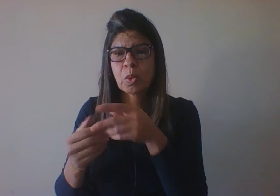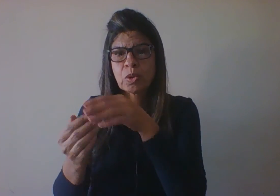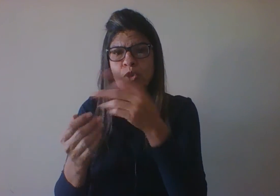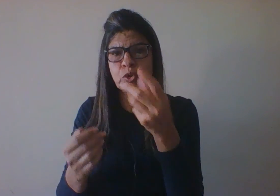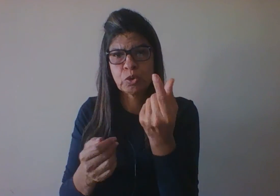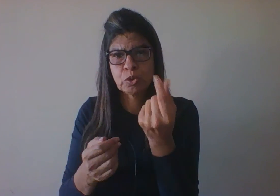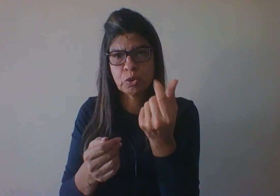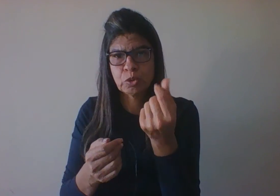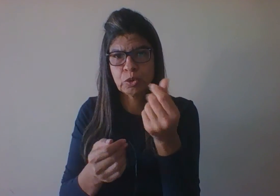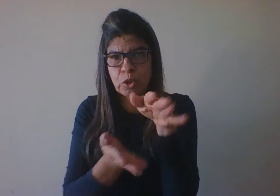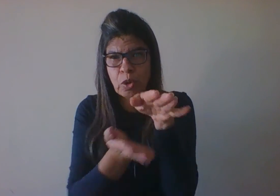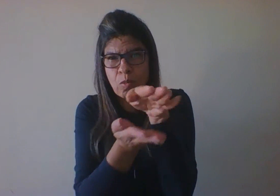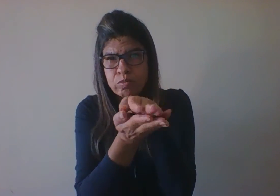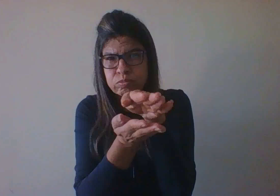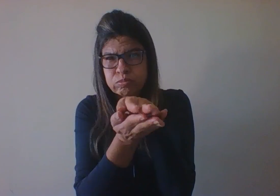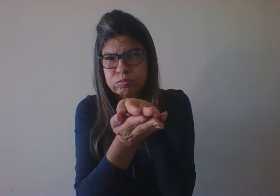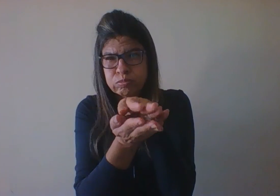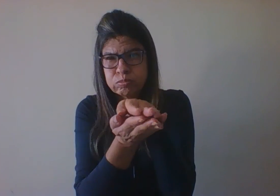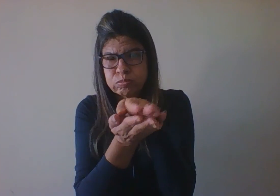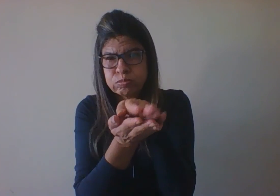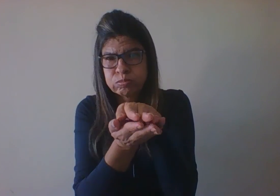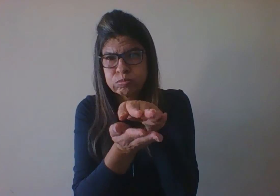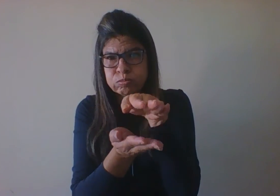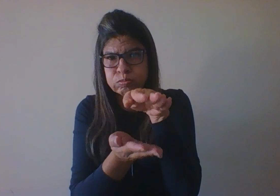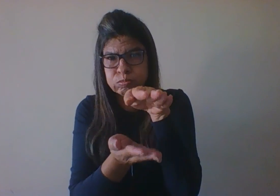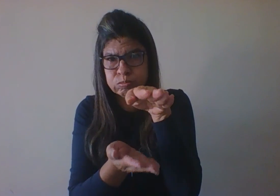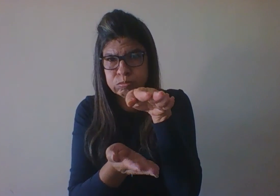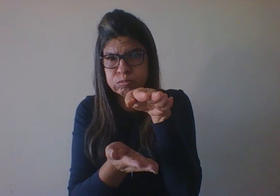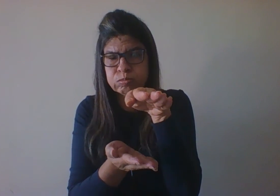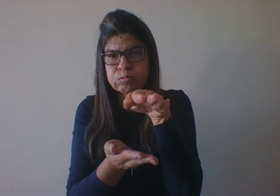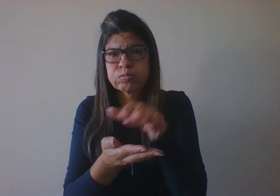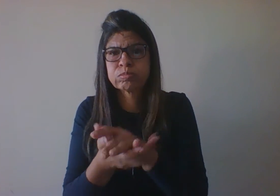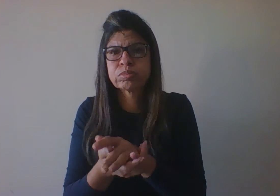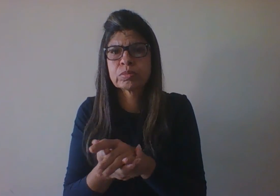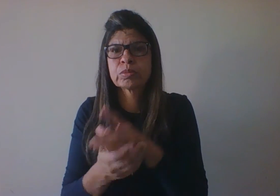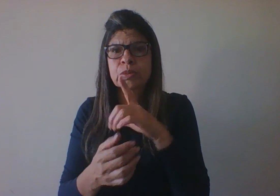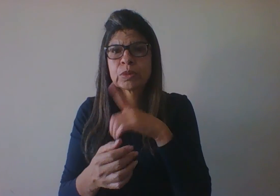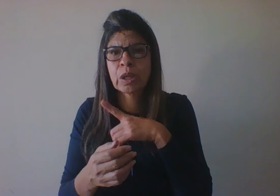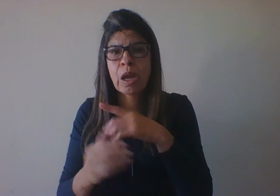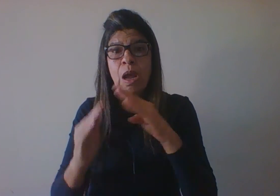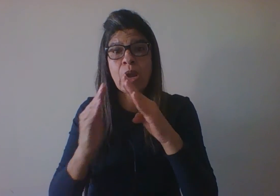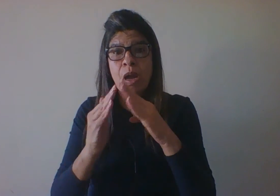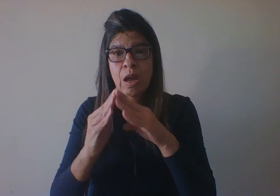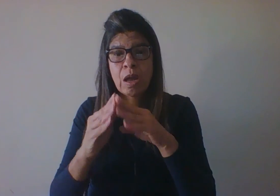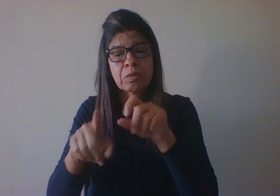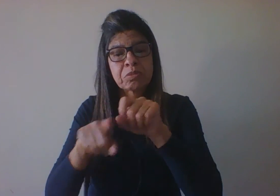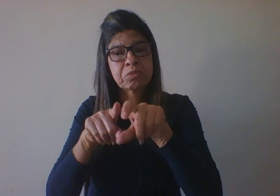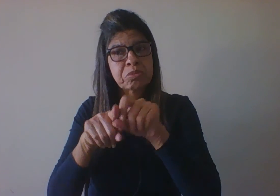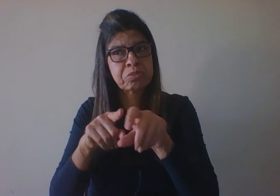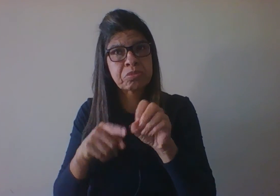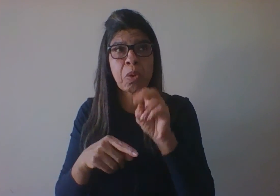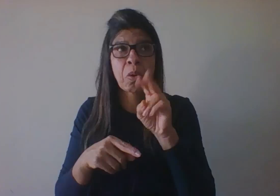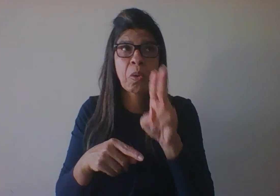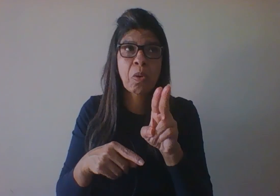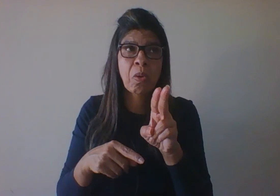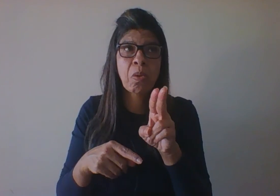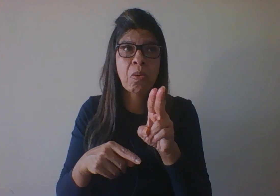ela própria ou alugada, mas têm uma moradia estável, têm acesso aos recursos, têm alimentação, se